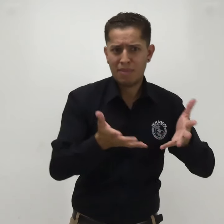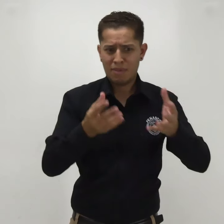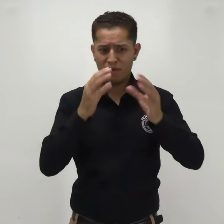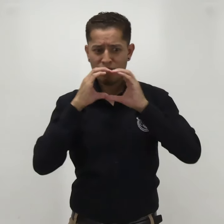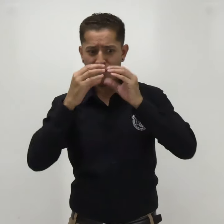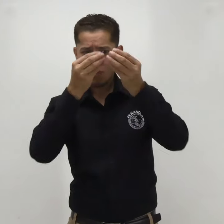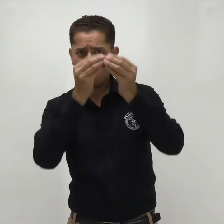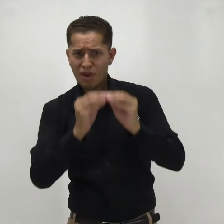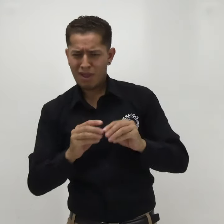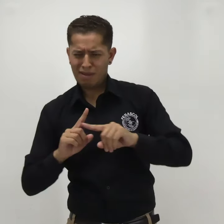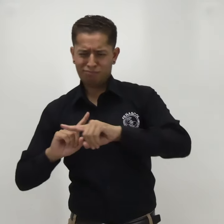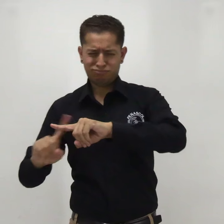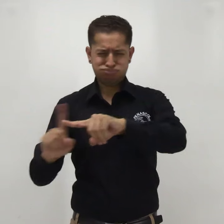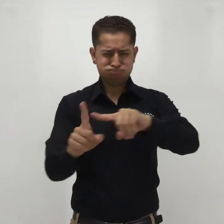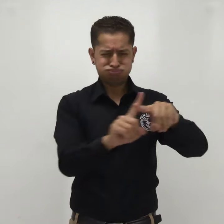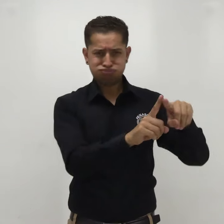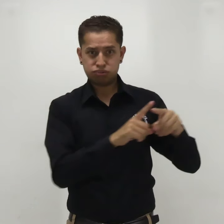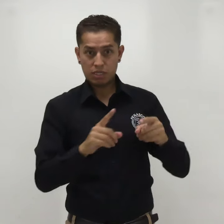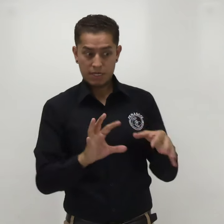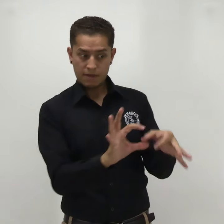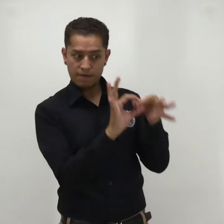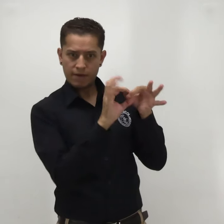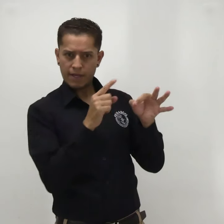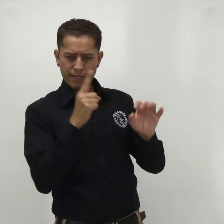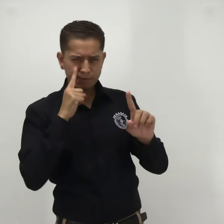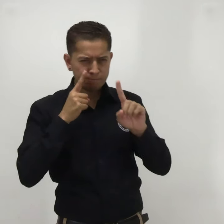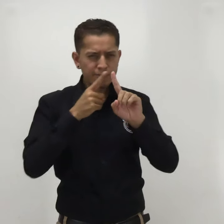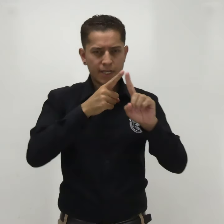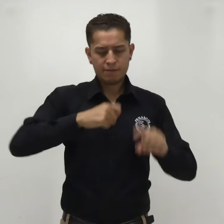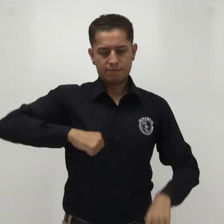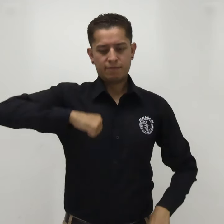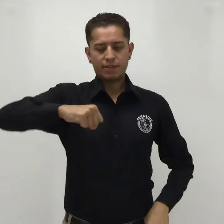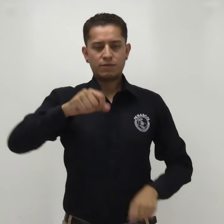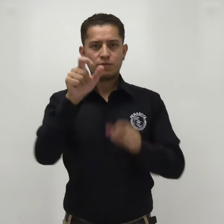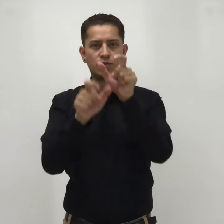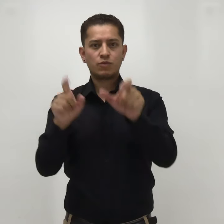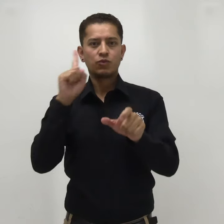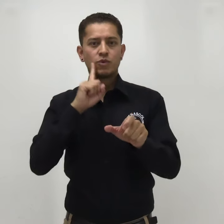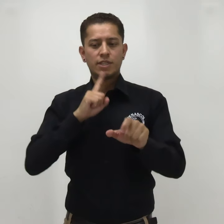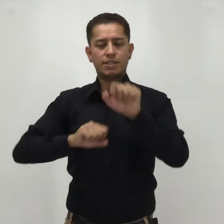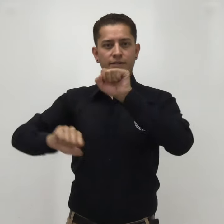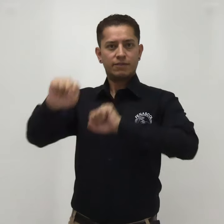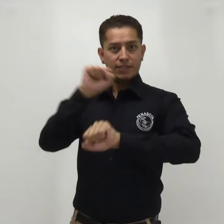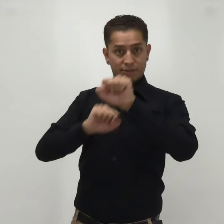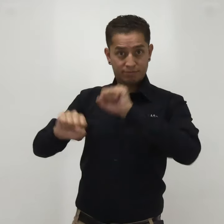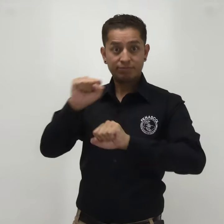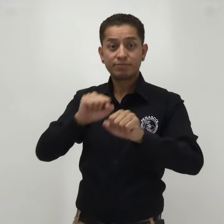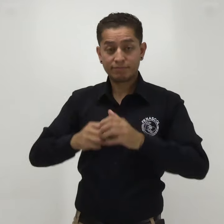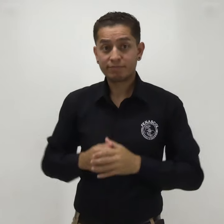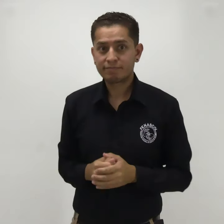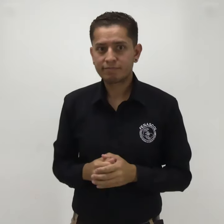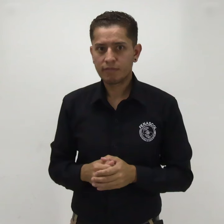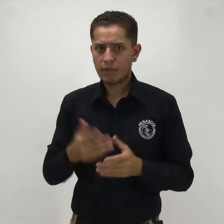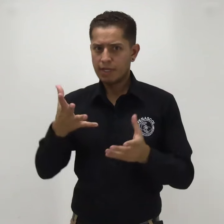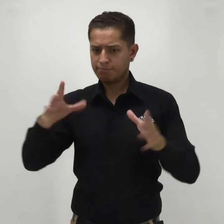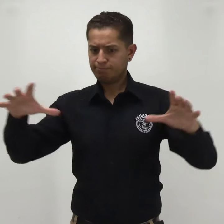la comunidad y las diferentes formas de comunicación de las personas sordas, reconociendo que la